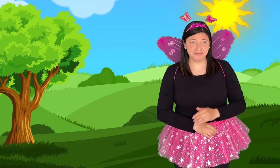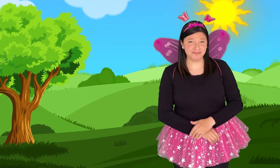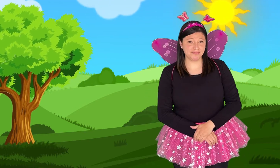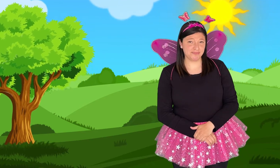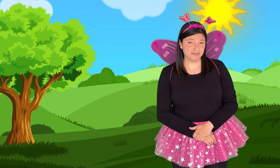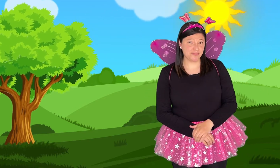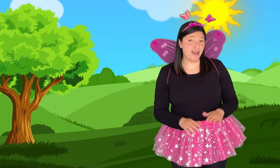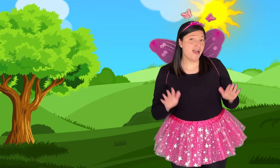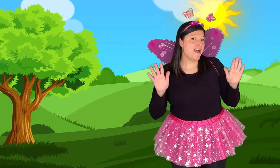¿Ah?